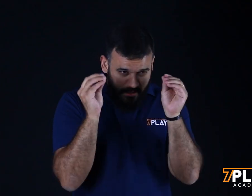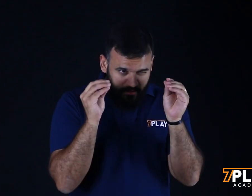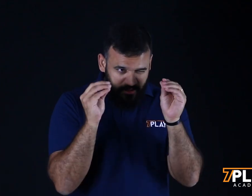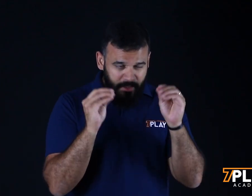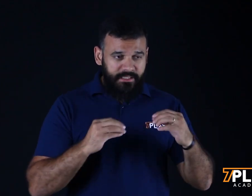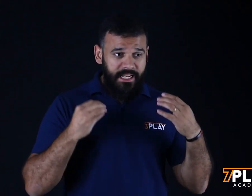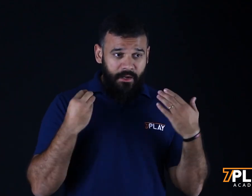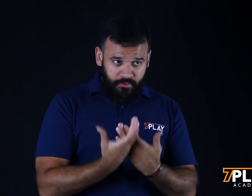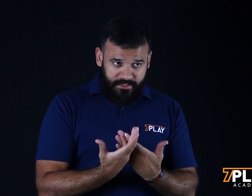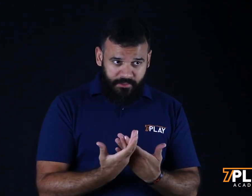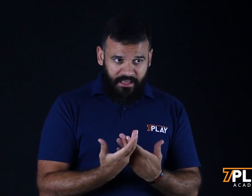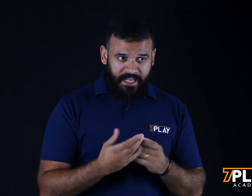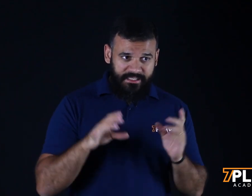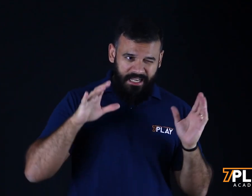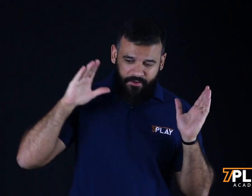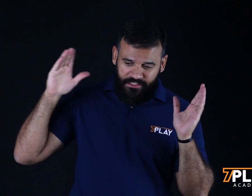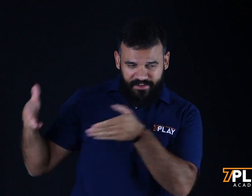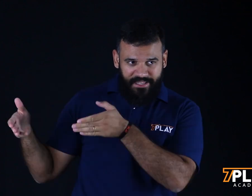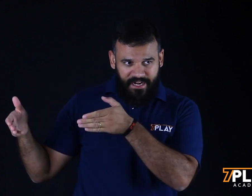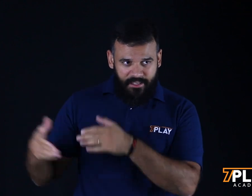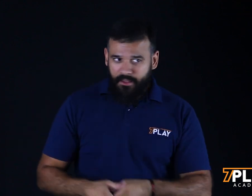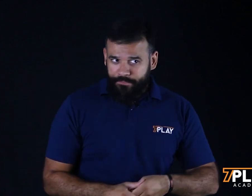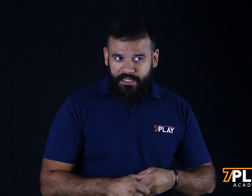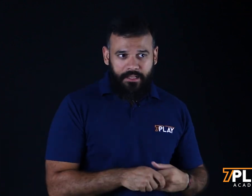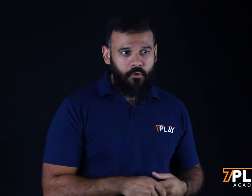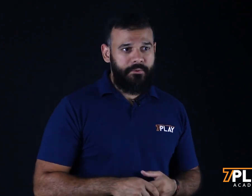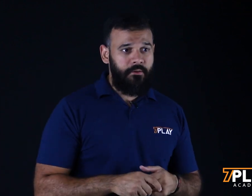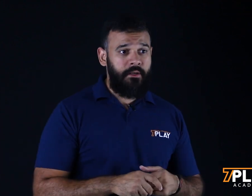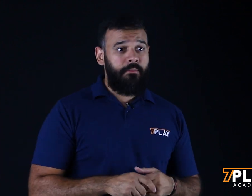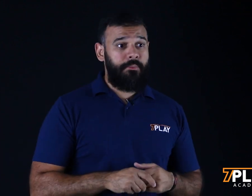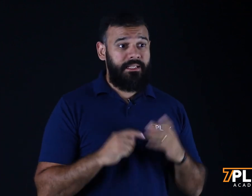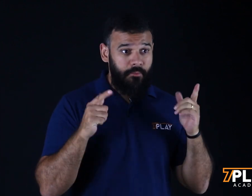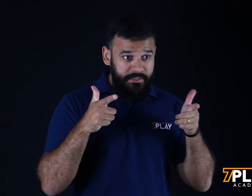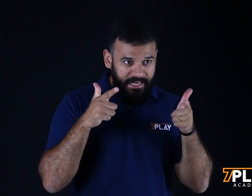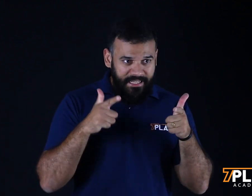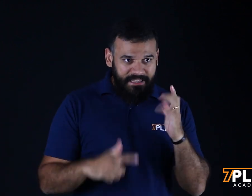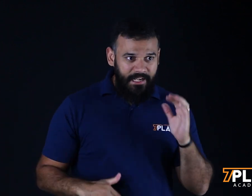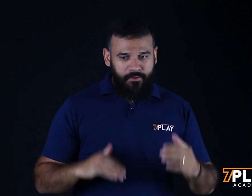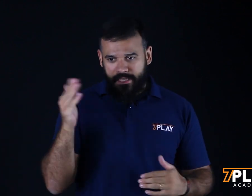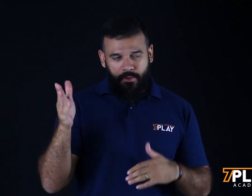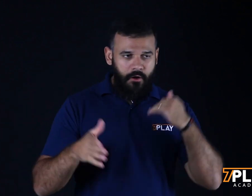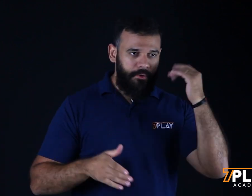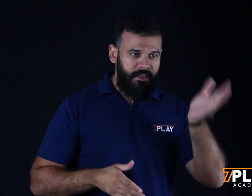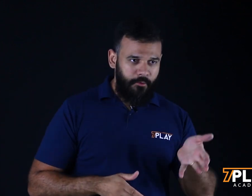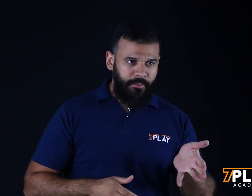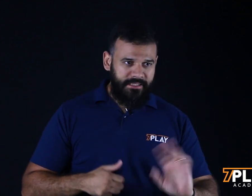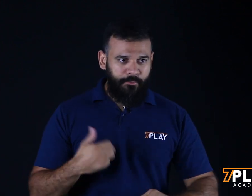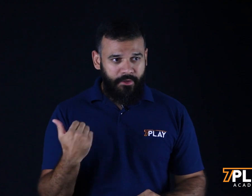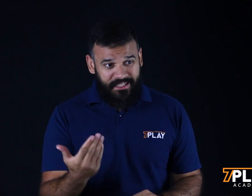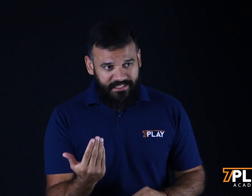fica com isso em mente. Ele é um dos três pilares. E agora a gente vai entrar aqui na tela do computador para poder te mostrar em detalhe o que é uma cópia, o que é uma imagem, a importância